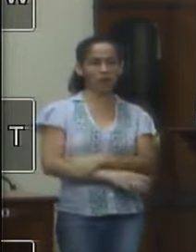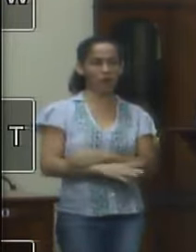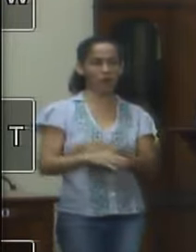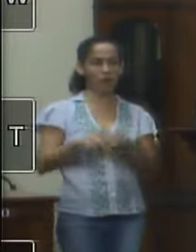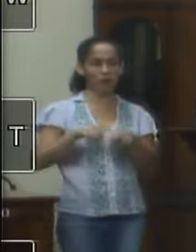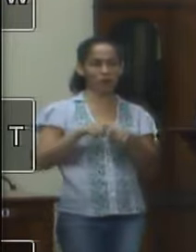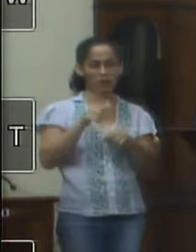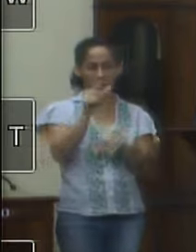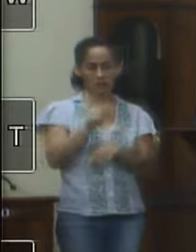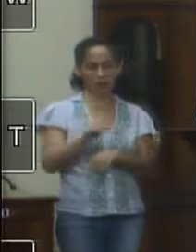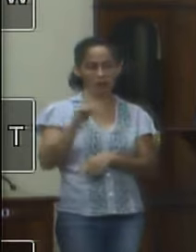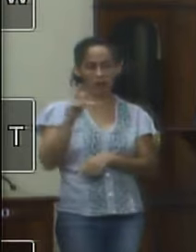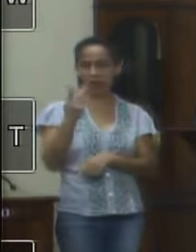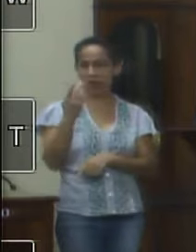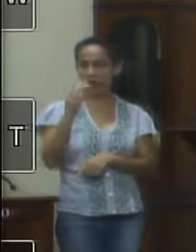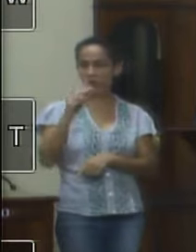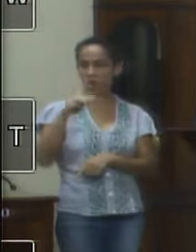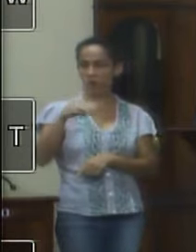humanização ela entende